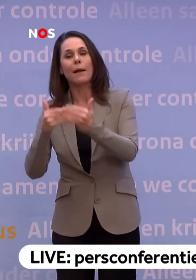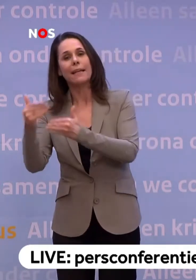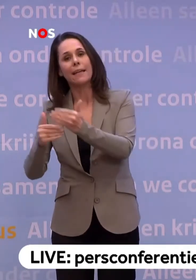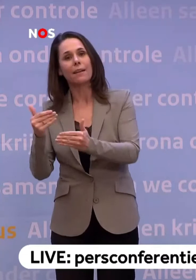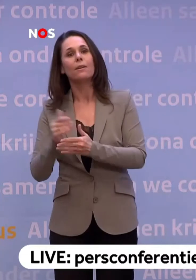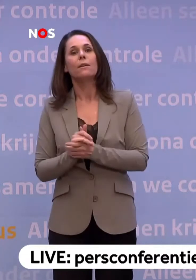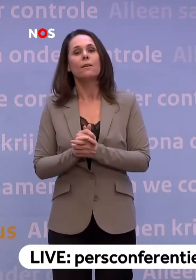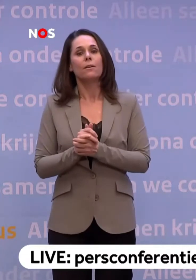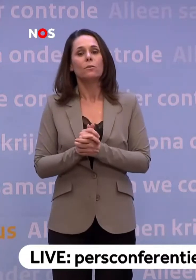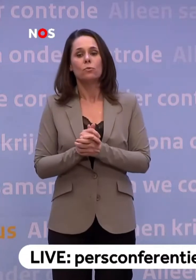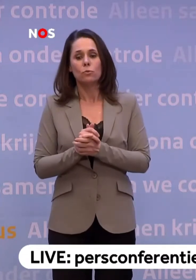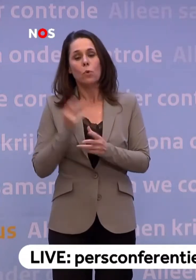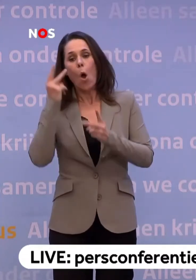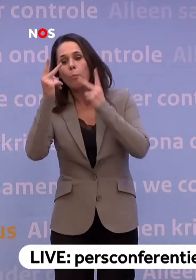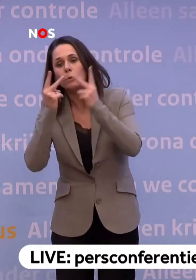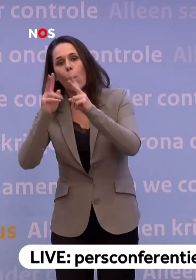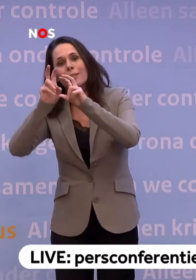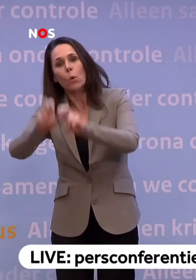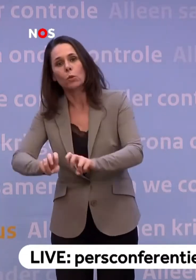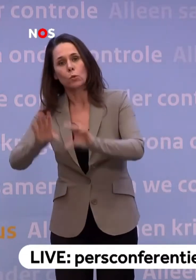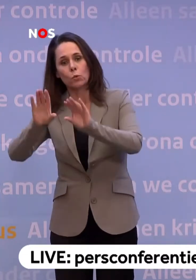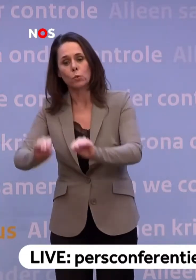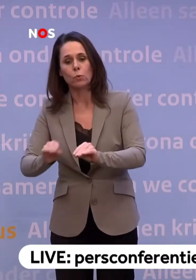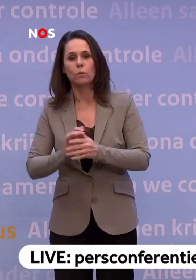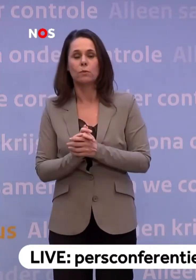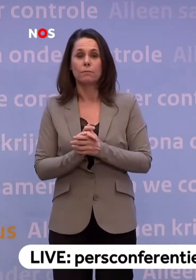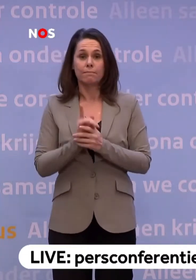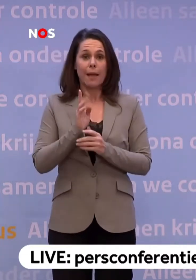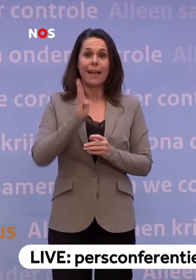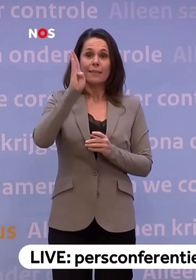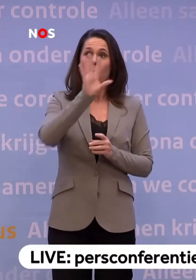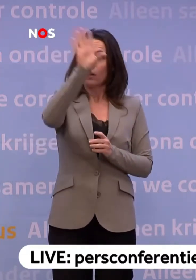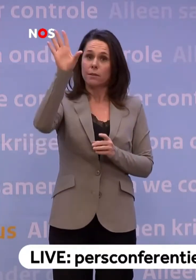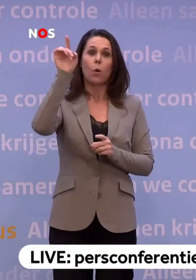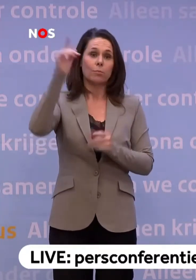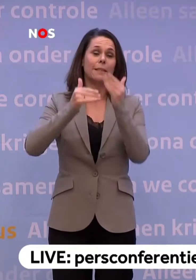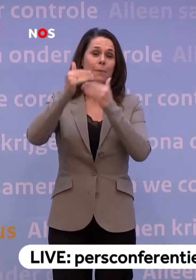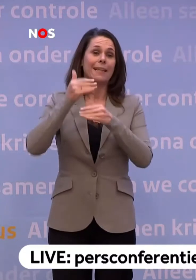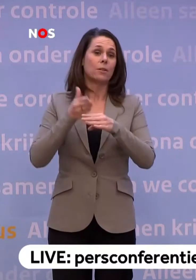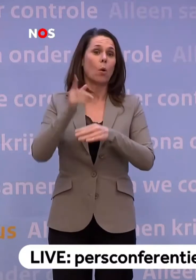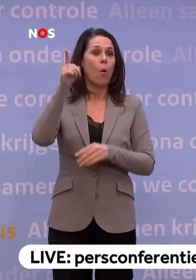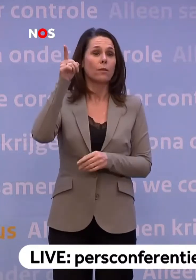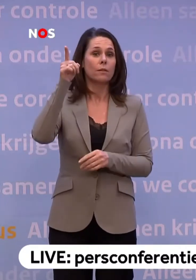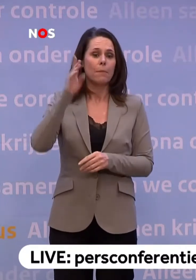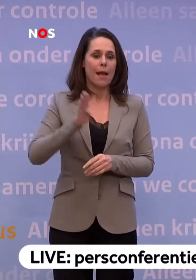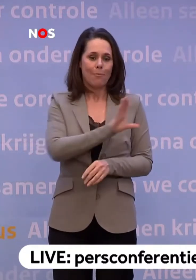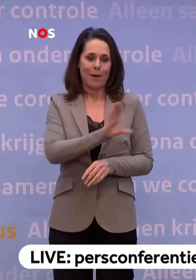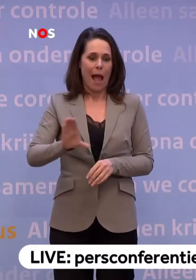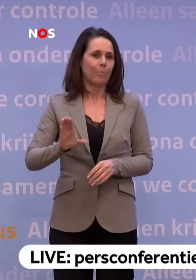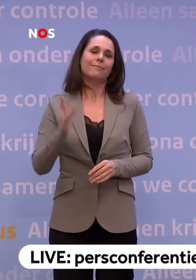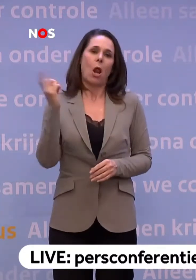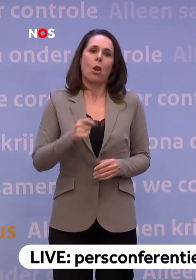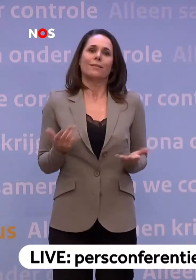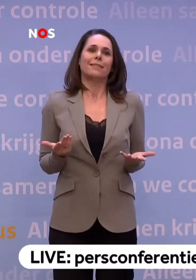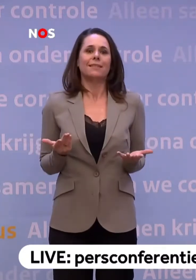nog steeds dat opsporingsonderzoek te doen. Overigens, in het noorden van het land doet men het nog steeds op die manier. Alleen, in Brabant lukt dat natuurlijk